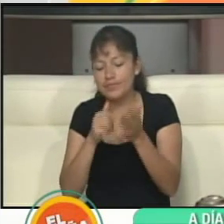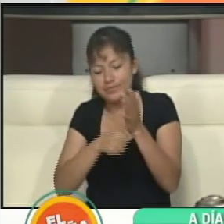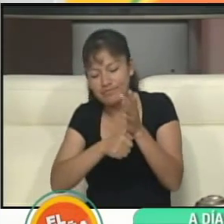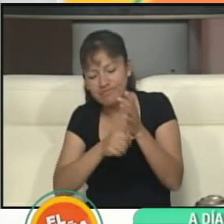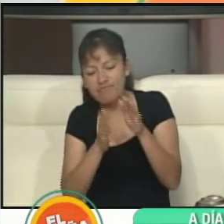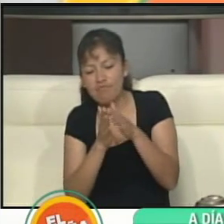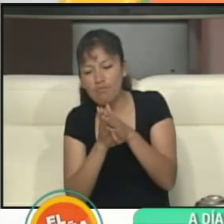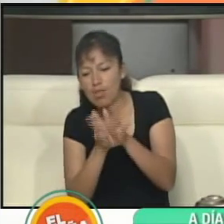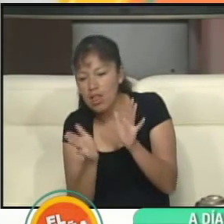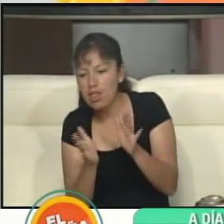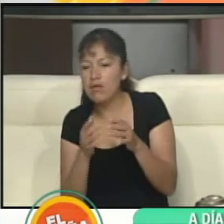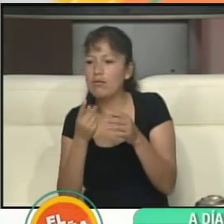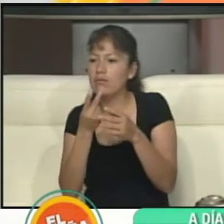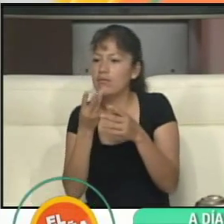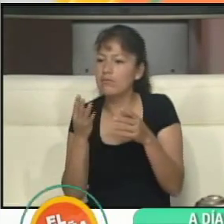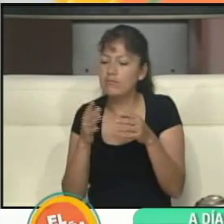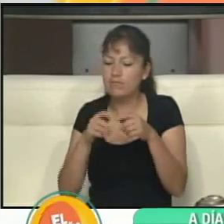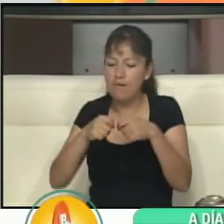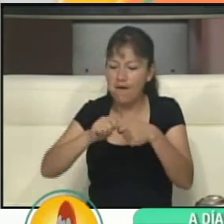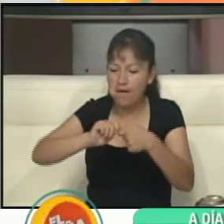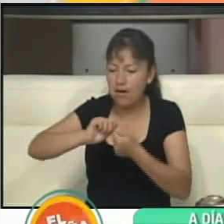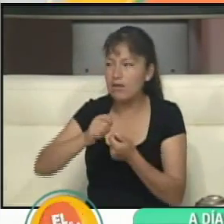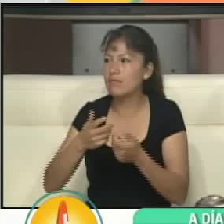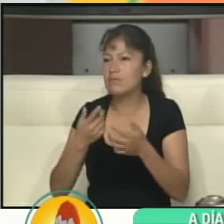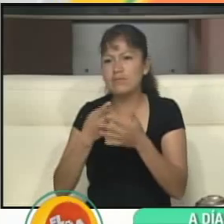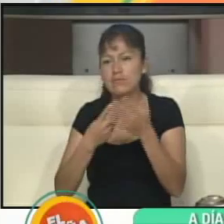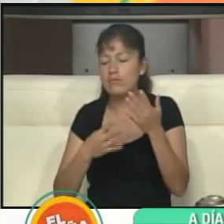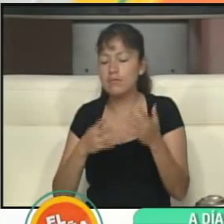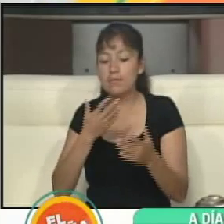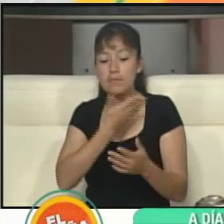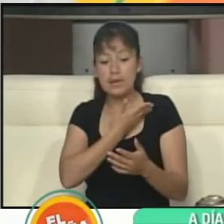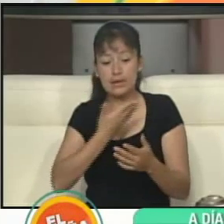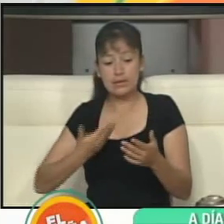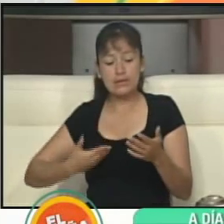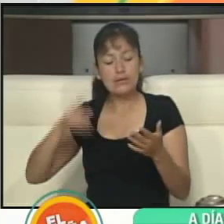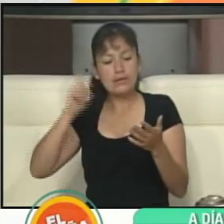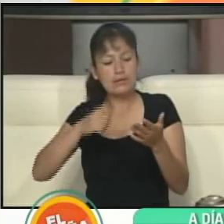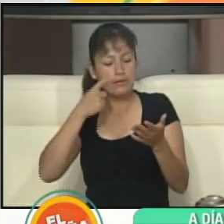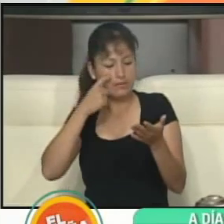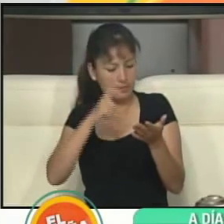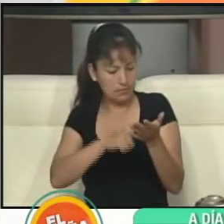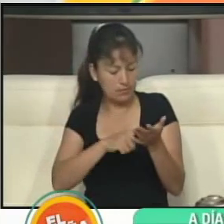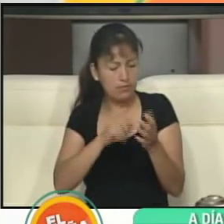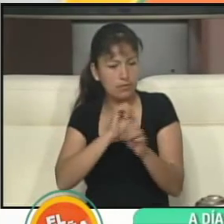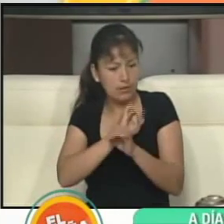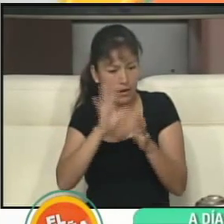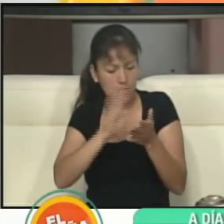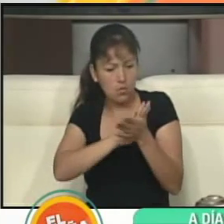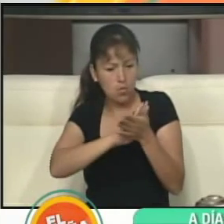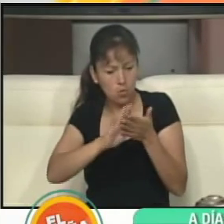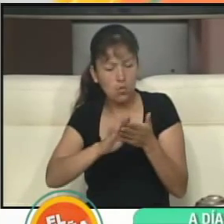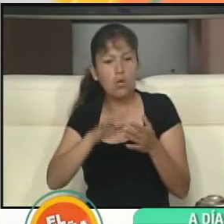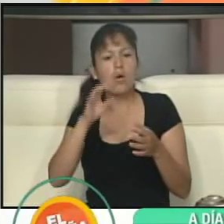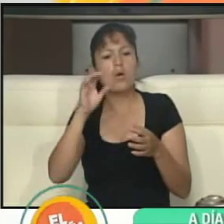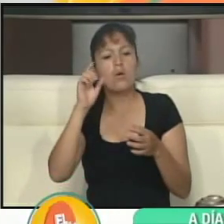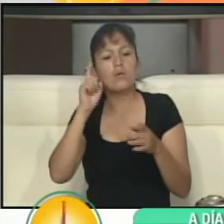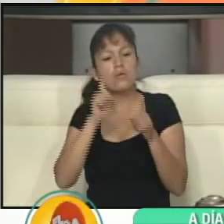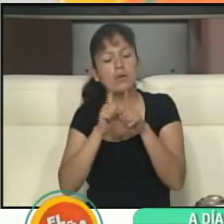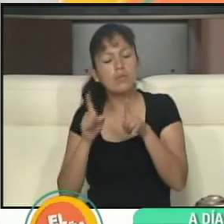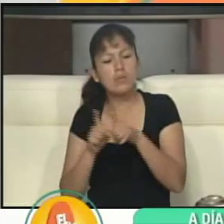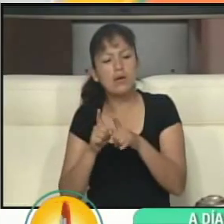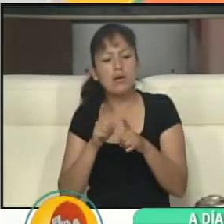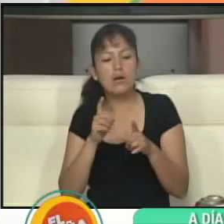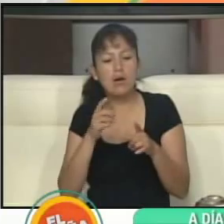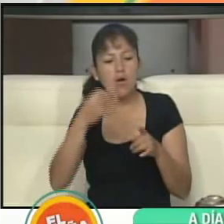me la reciben o no? Claro. Lo que tiene que hacer presidente es verificar que se encuentre en buen estado y que sea original. Ahora, en el caso de que exista alguna